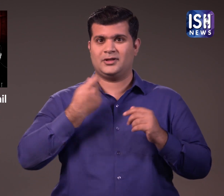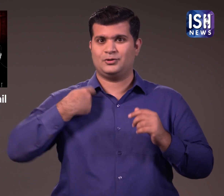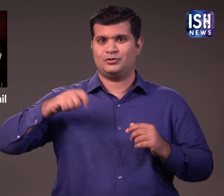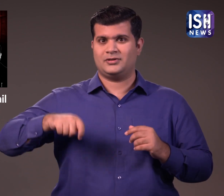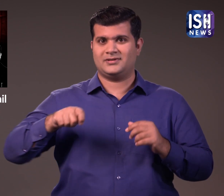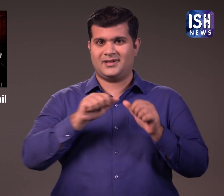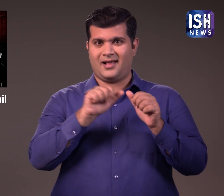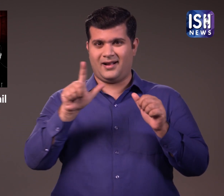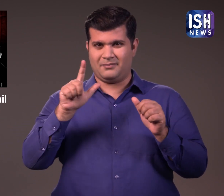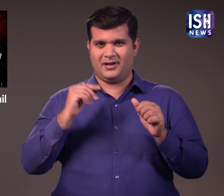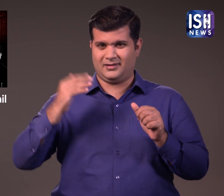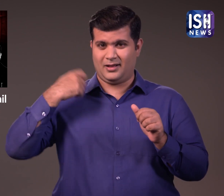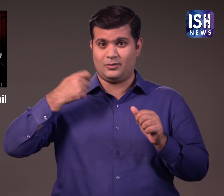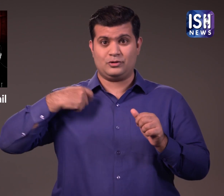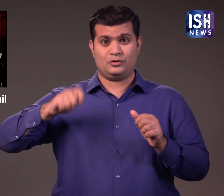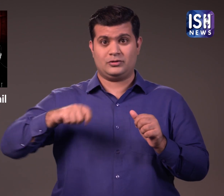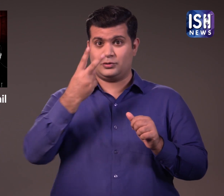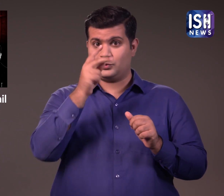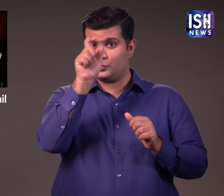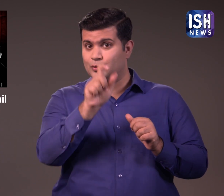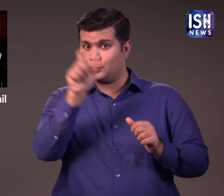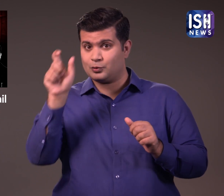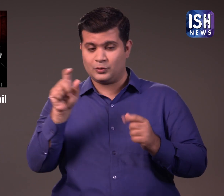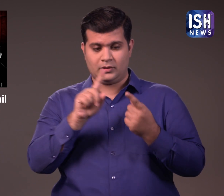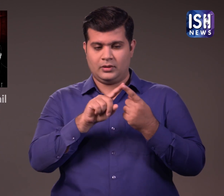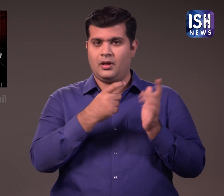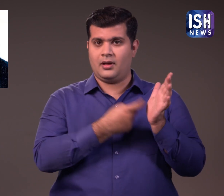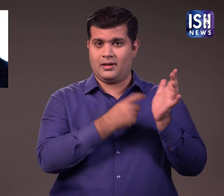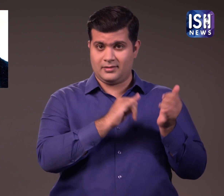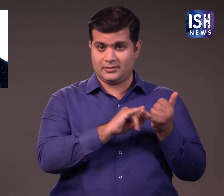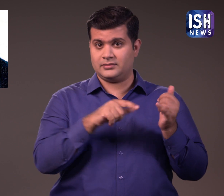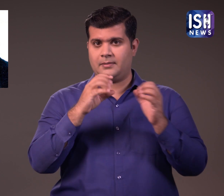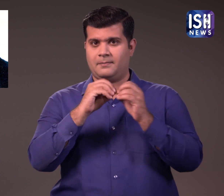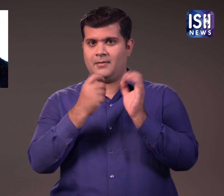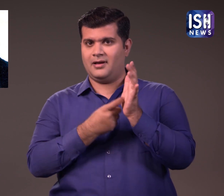नयायमूर्थी रमेश सिन्हा और नयायमूर्थी ब्रिजराज सिंग ने कहा कि